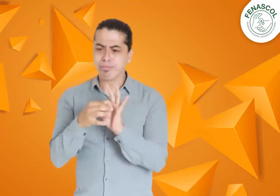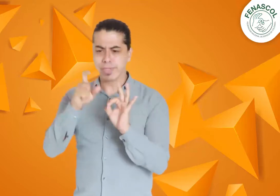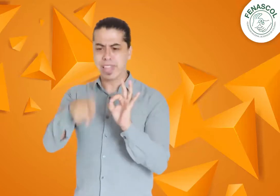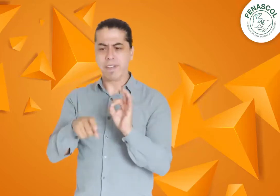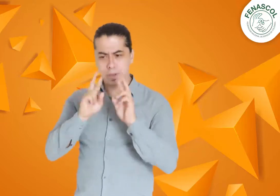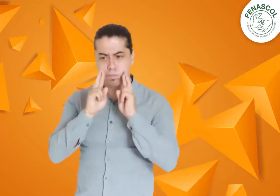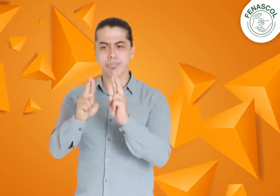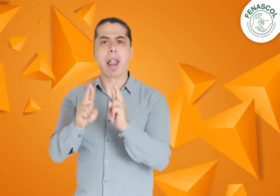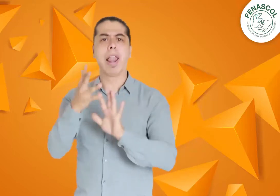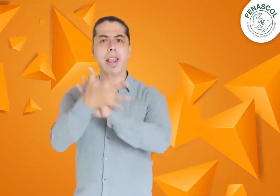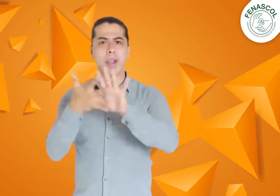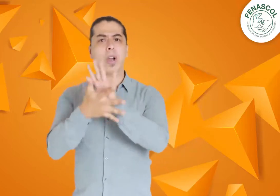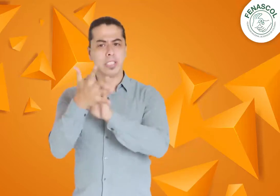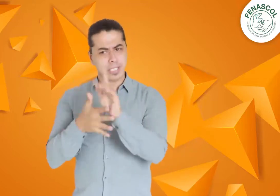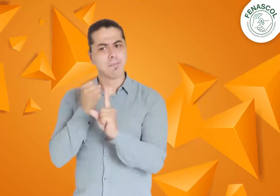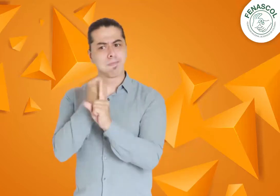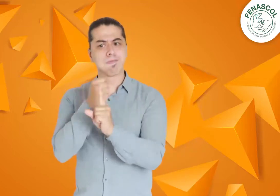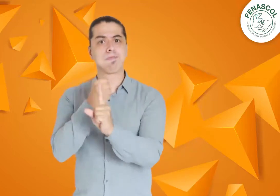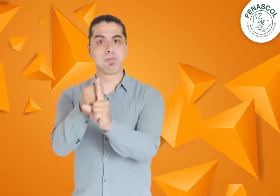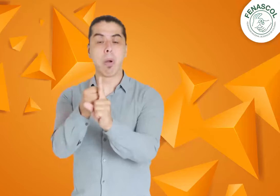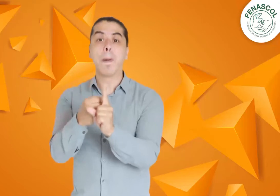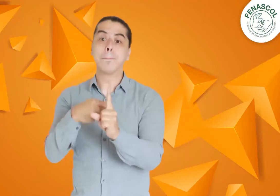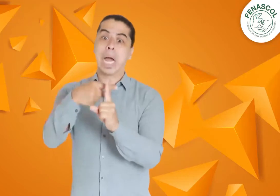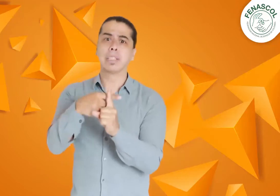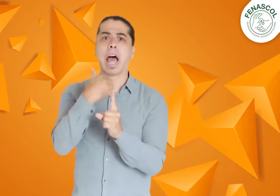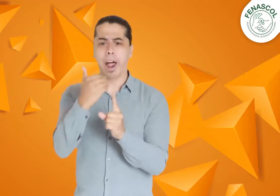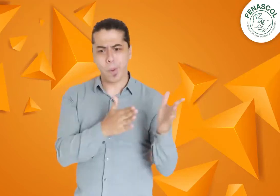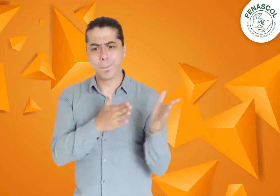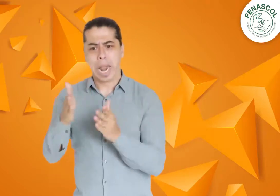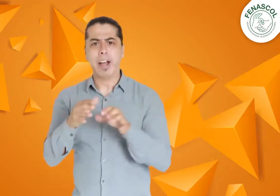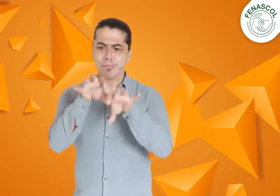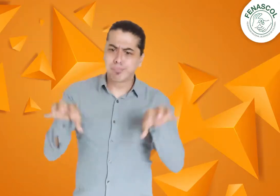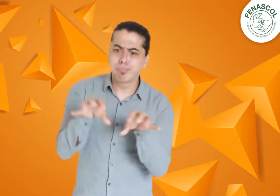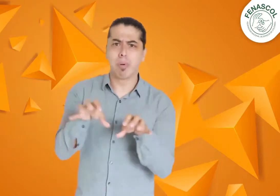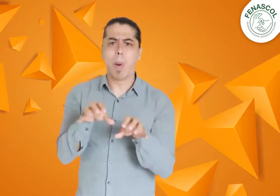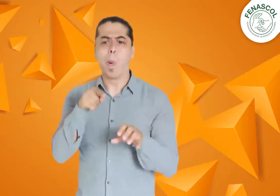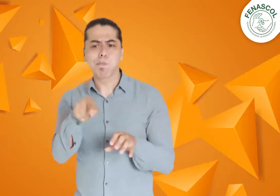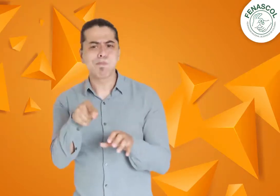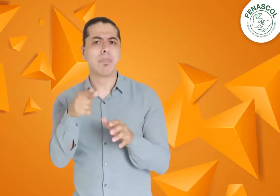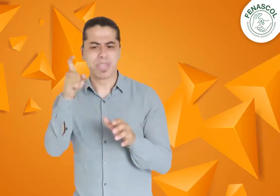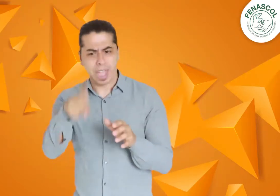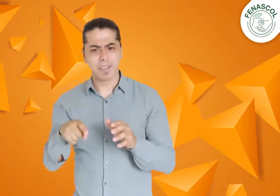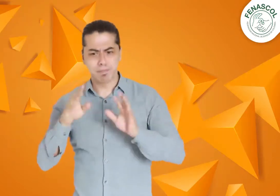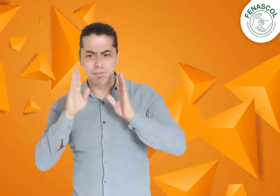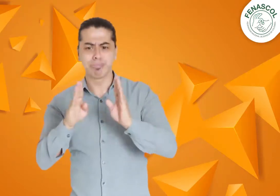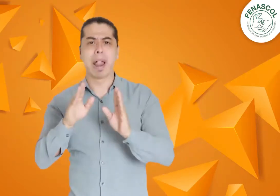reconocimiento a la lengua de señas colombiana y que sea tenida en cuenta en los planes de este consejo en adelante.